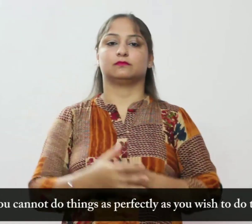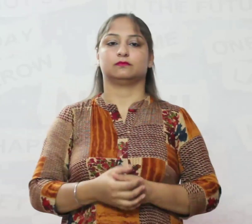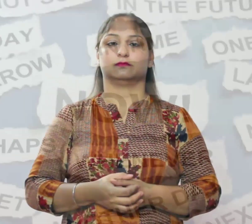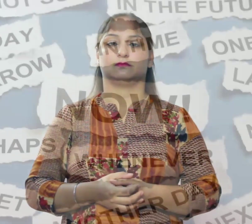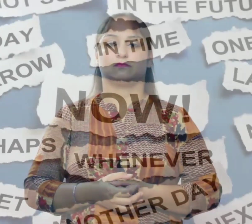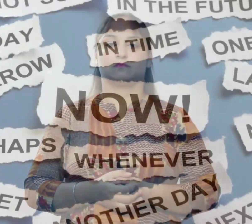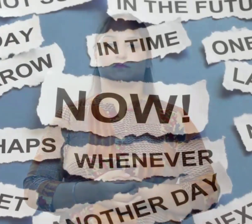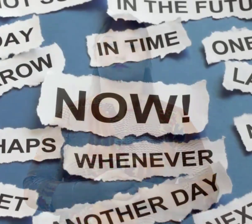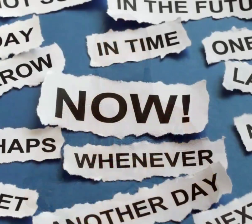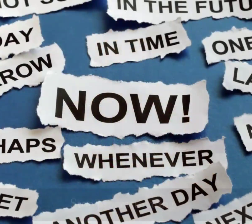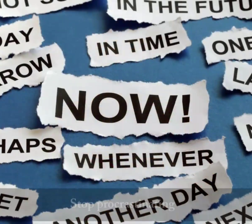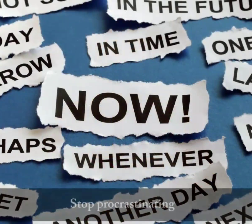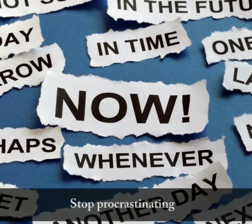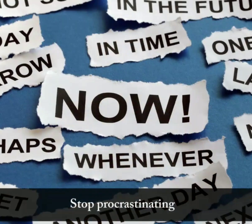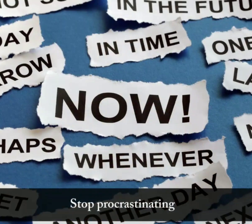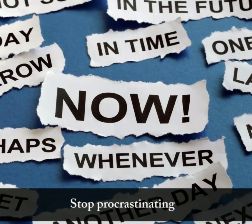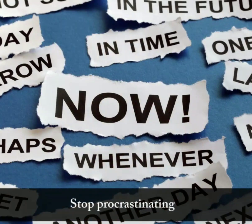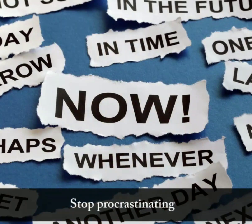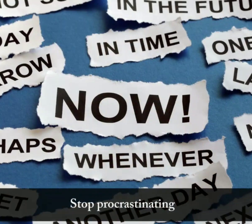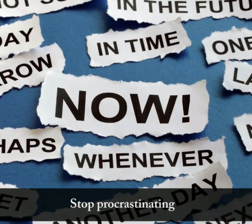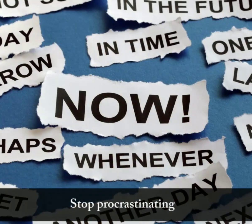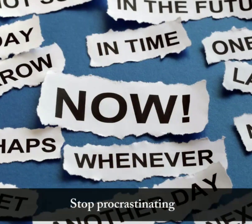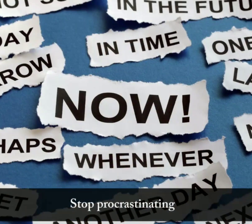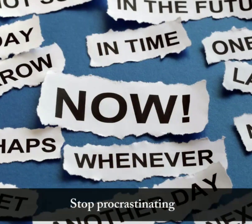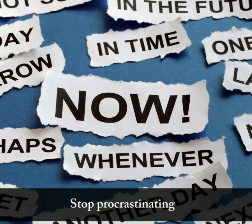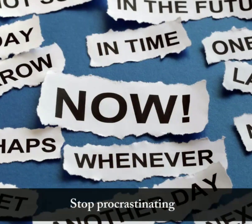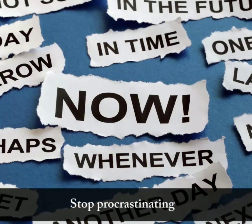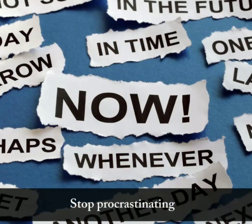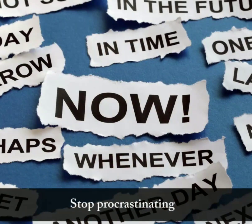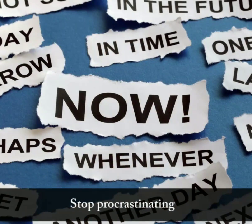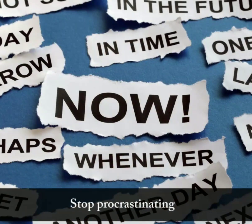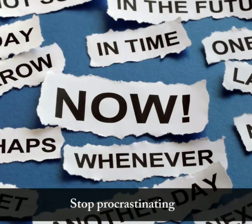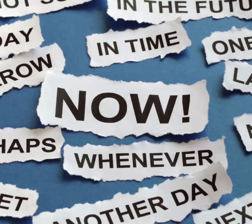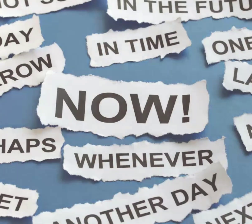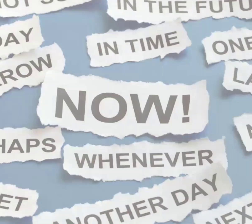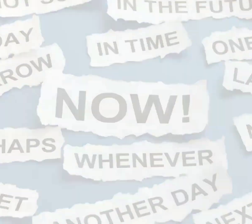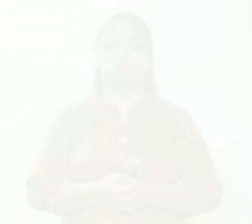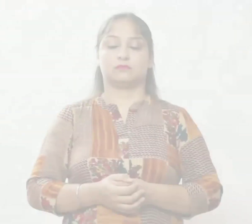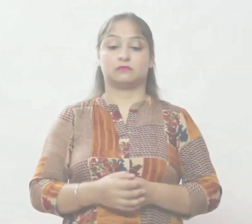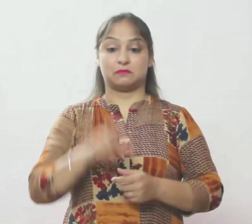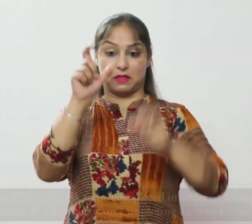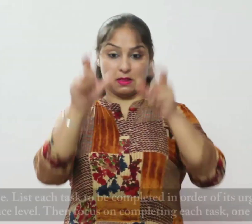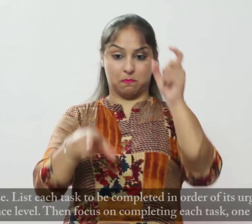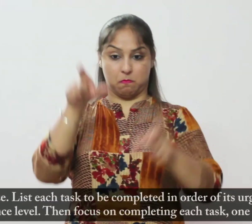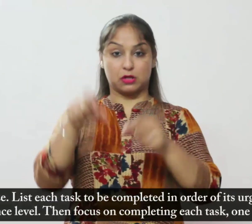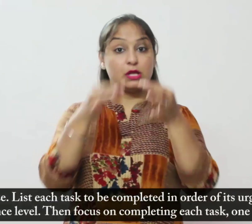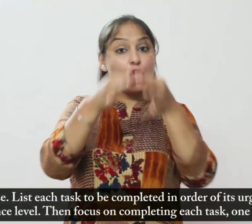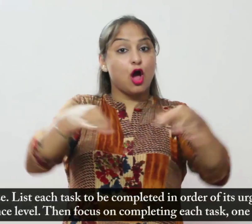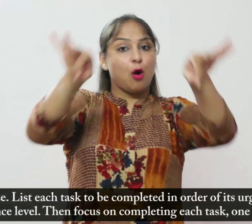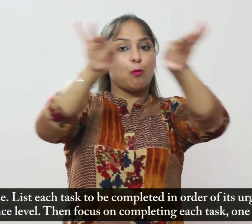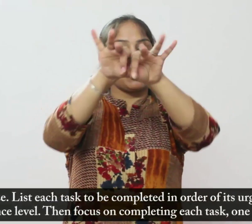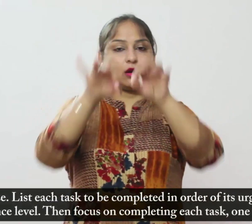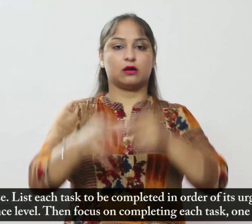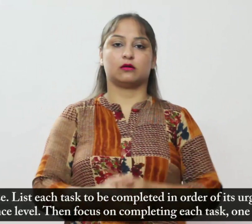करना चाते हैं टालना बंद करे प्राथ मिक्ता प्रतिय कारे को